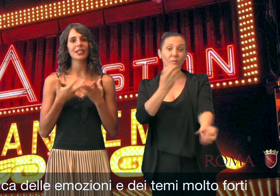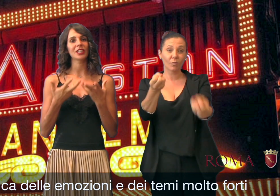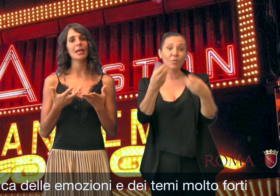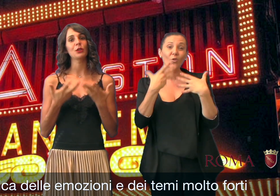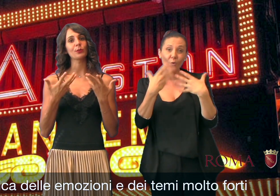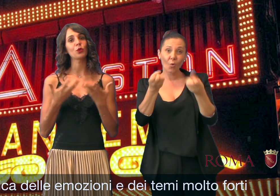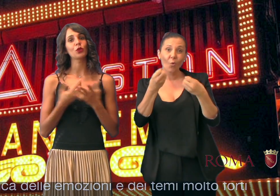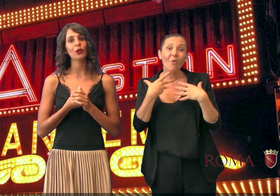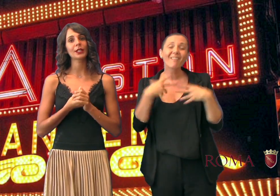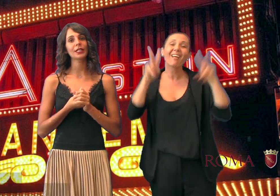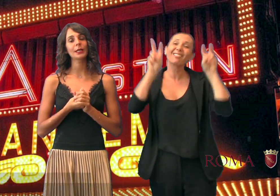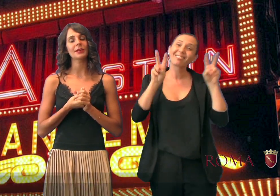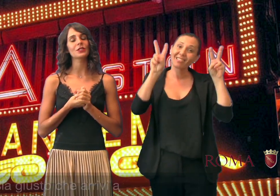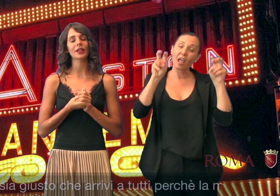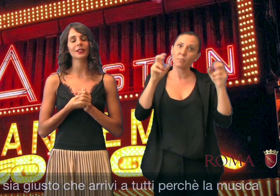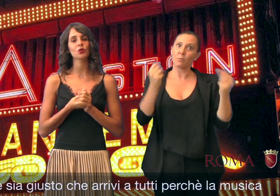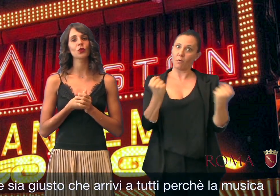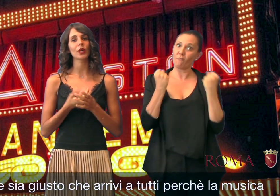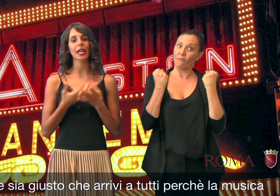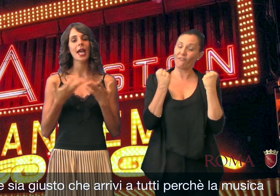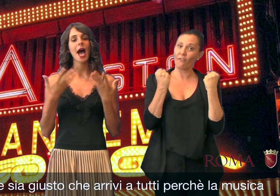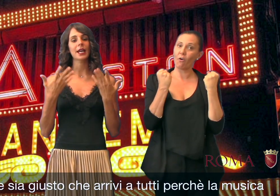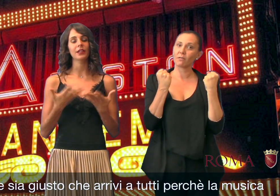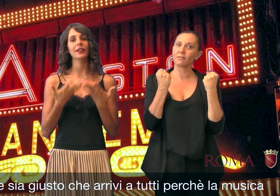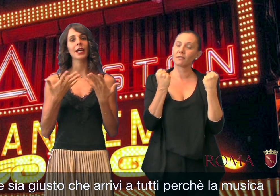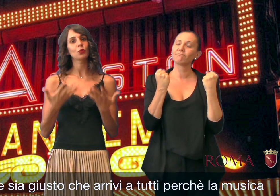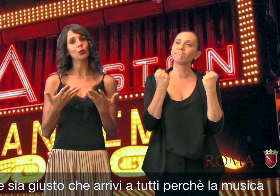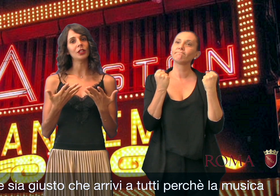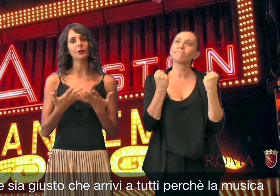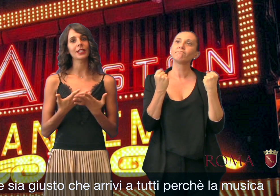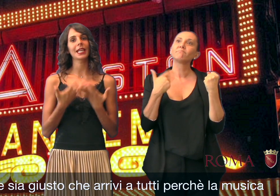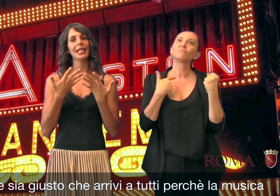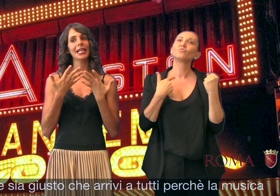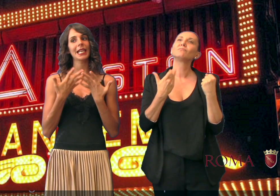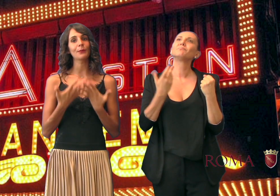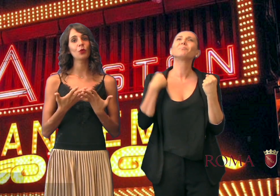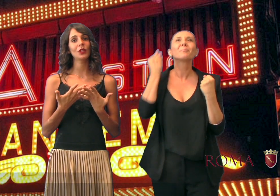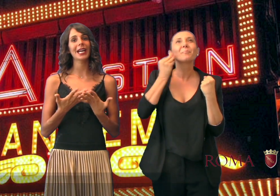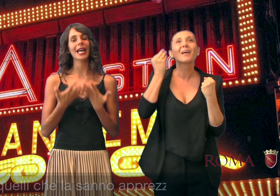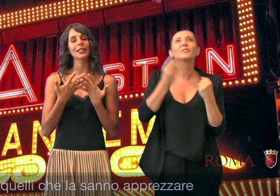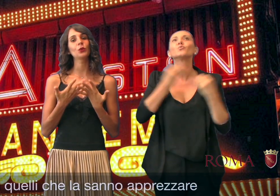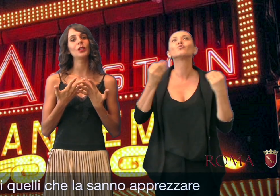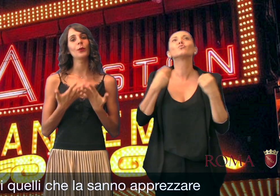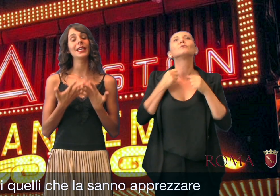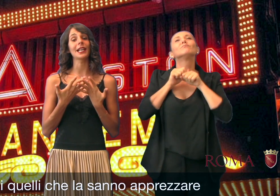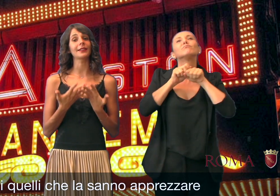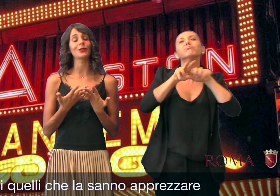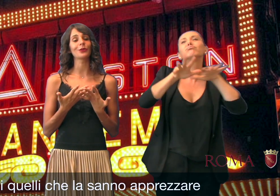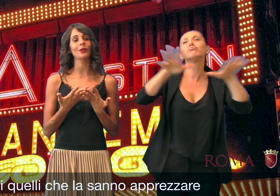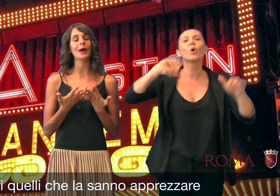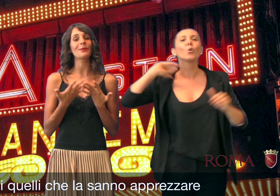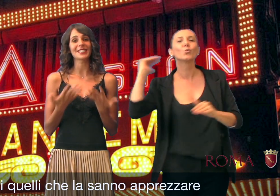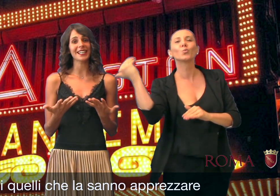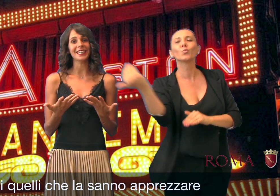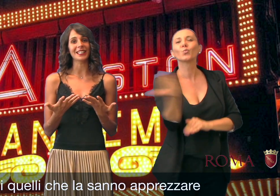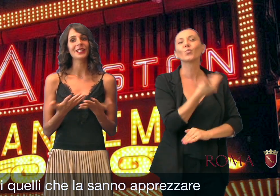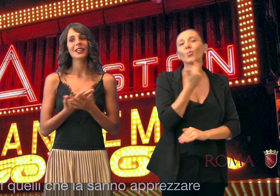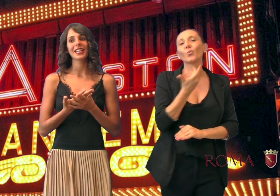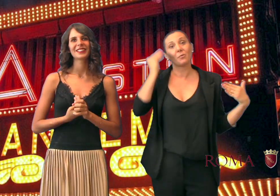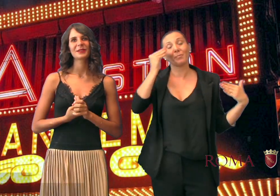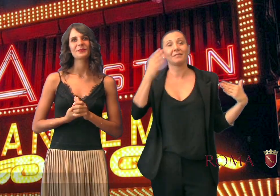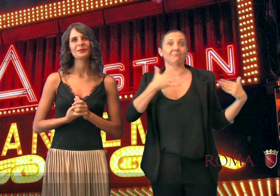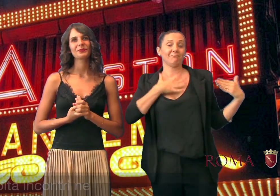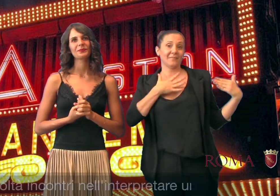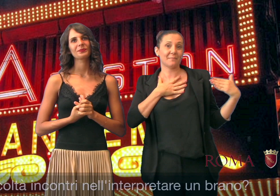ha dei cetenici molto forti, penso che sia giusto che arrivi a tutti, perché la musica è di tutti quelli che la sanno apprezzare.